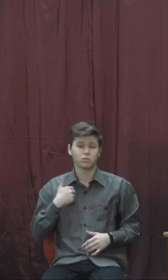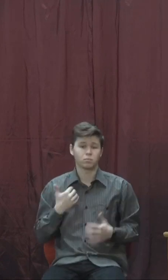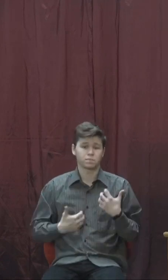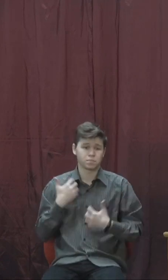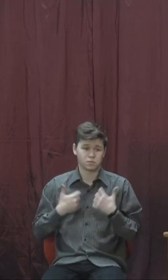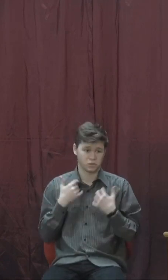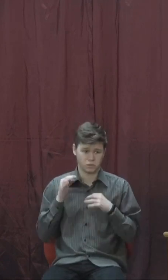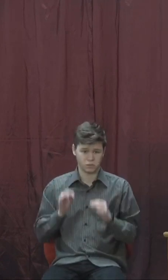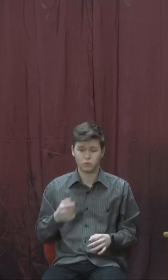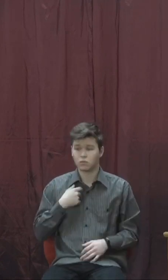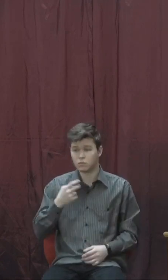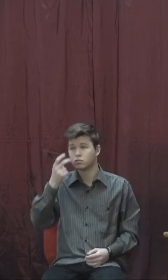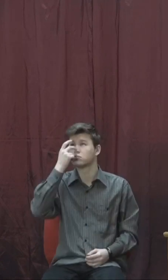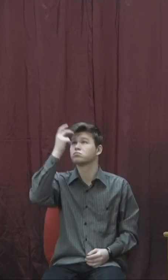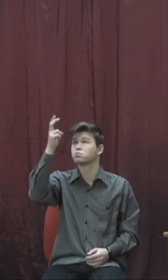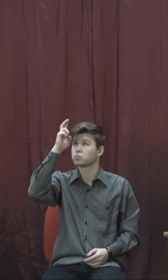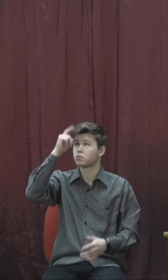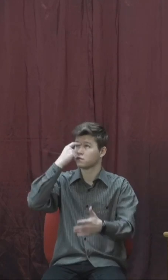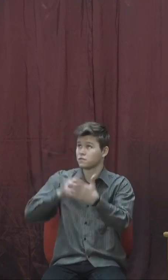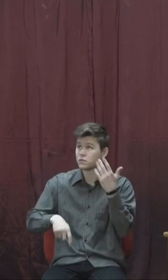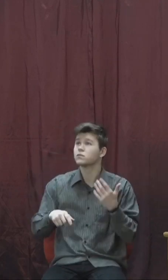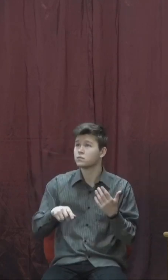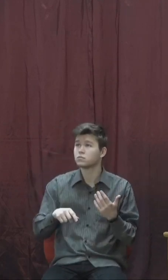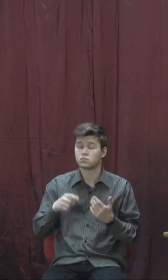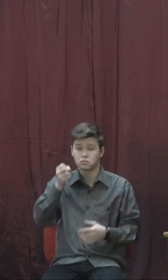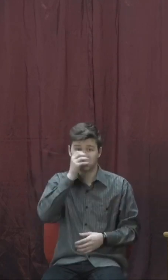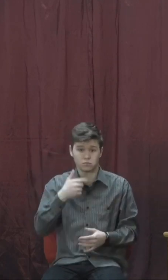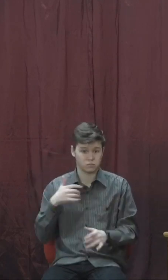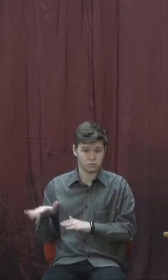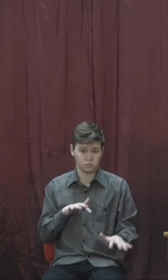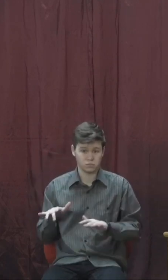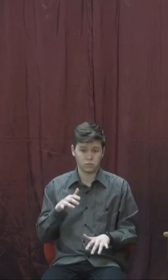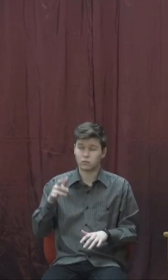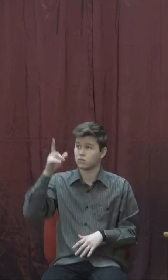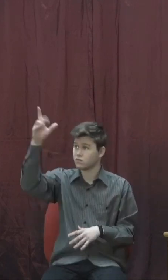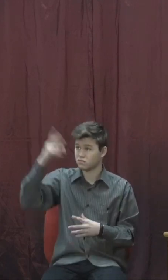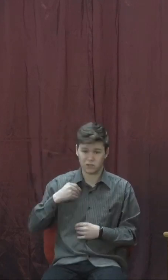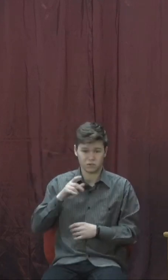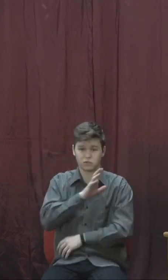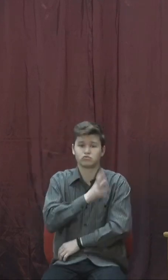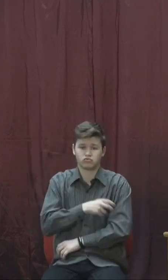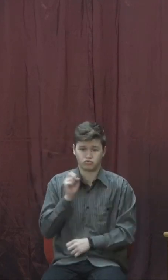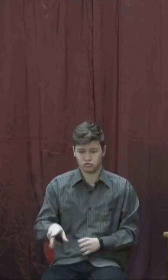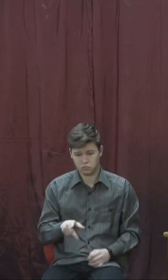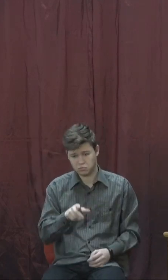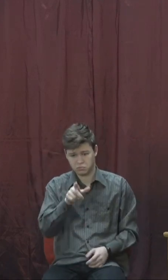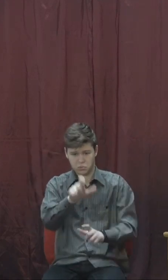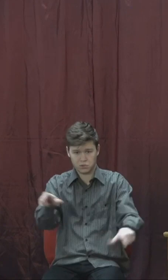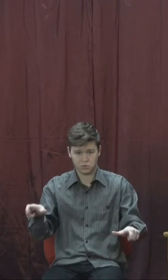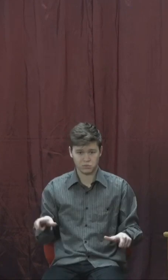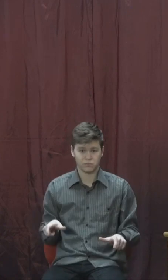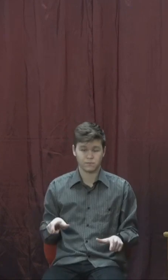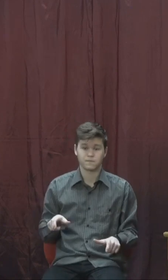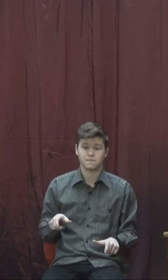був погляд на Бога. І він бачив, що ті, хто з ними, їх більше, і вони сильніші. І Бог